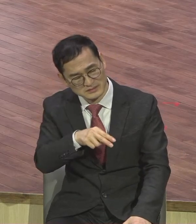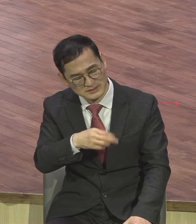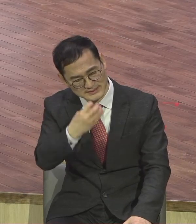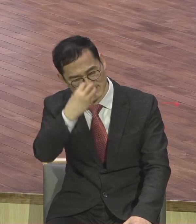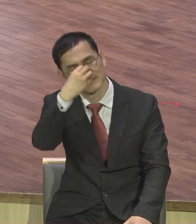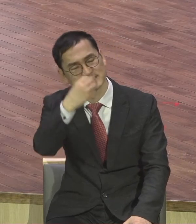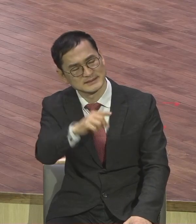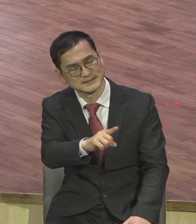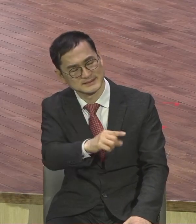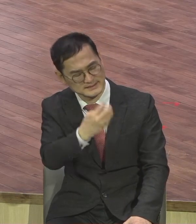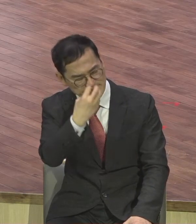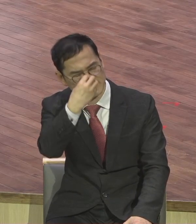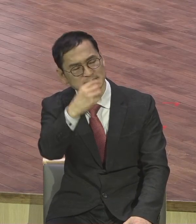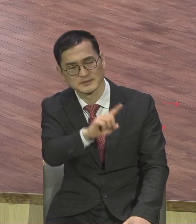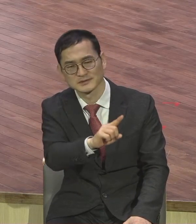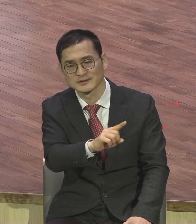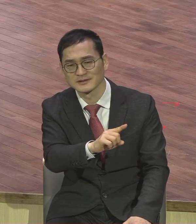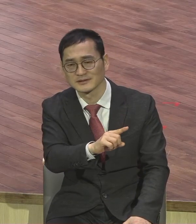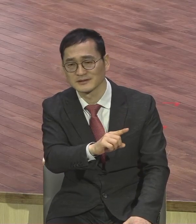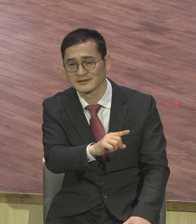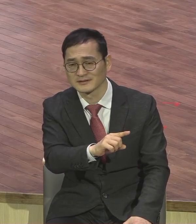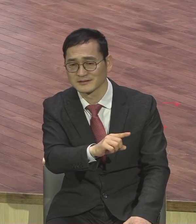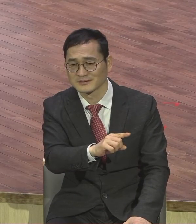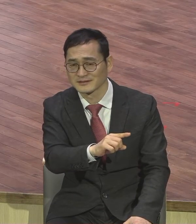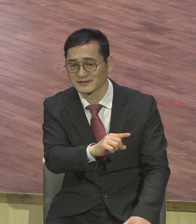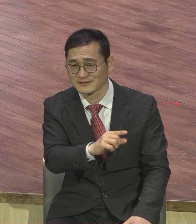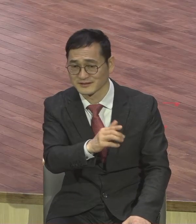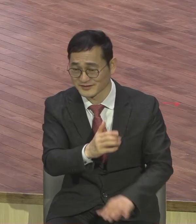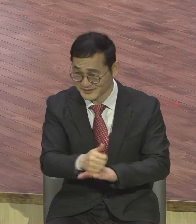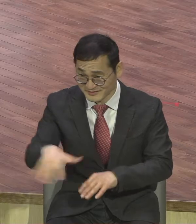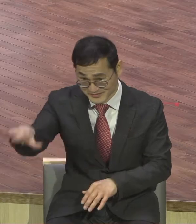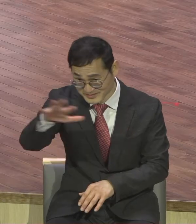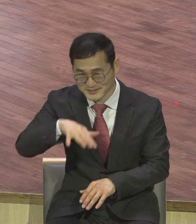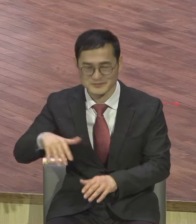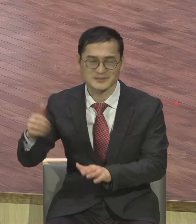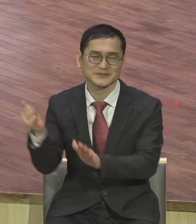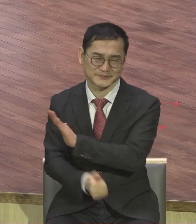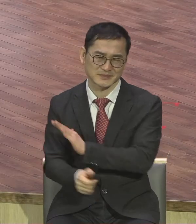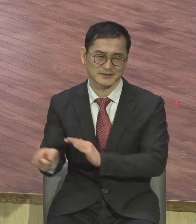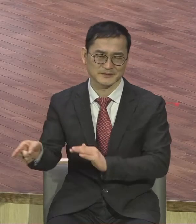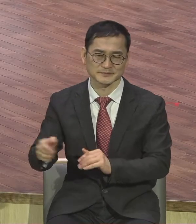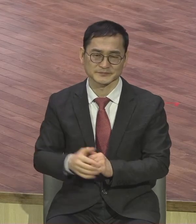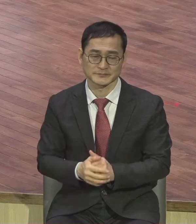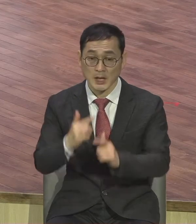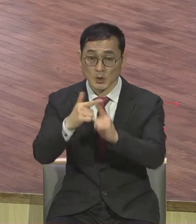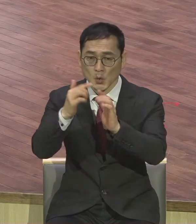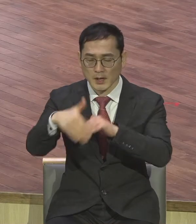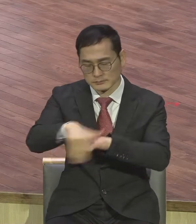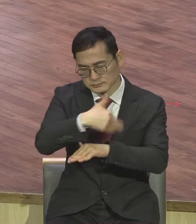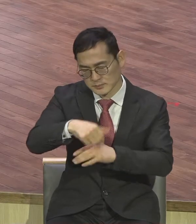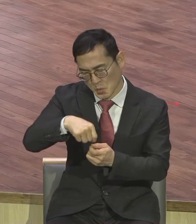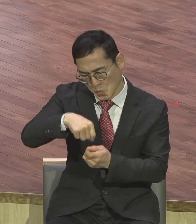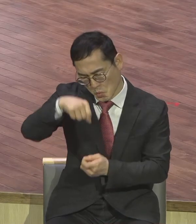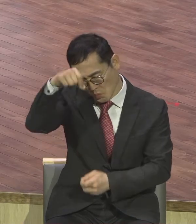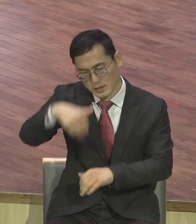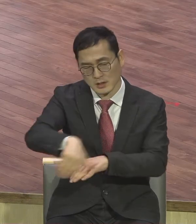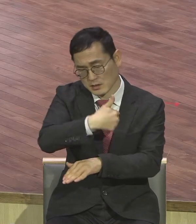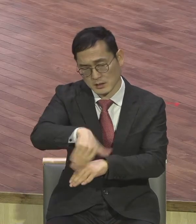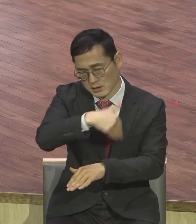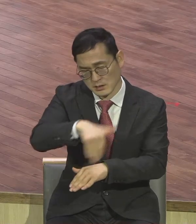신앙생활에 실패한 이유가 바로 여기 있어요 교회를 오래 다니면서도 왜 실패하느냐 왜 은혜 받지 못하느냐 왜 스님 받지